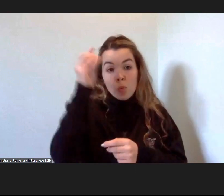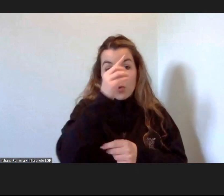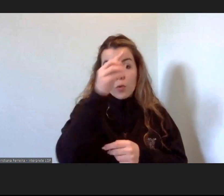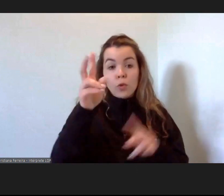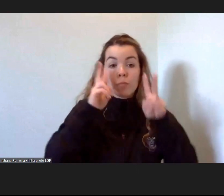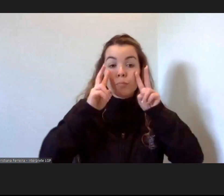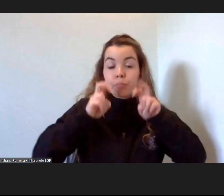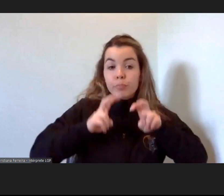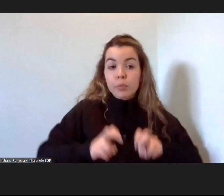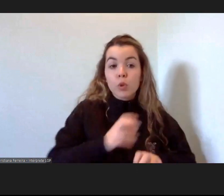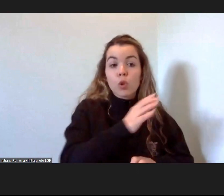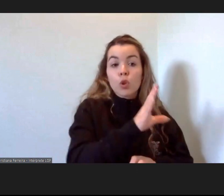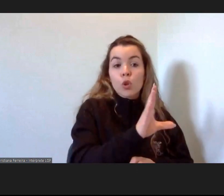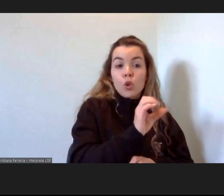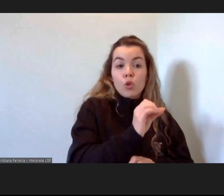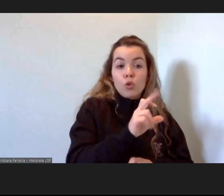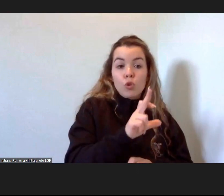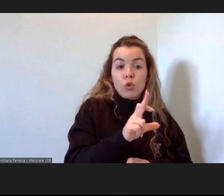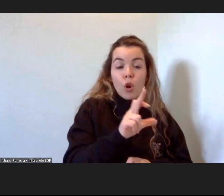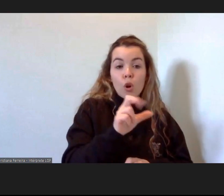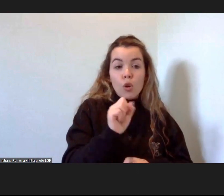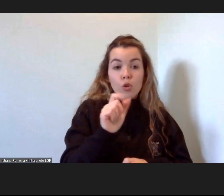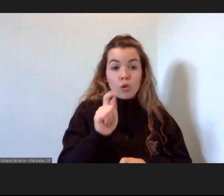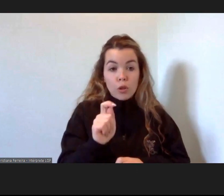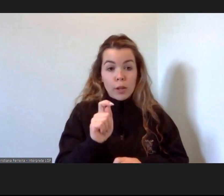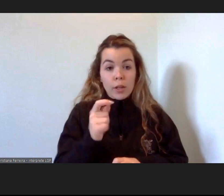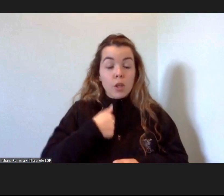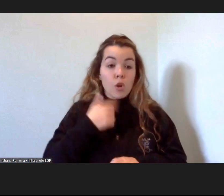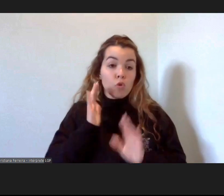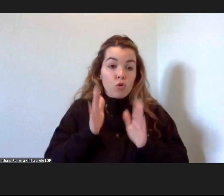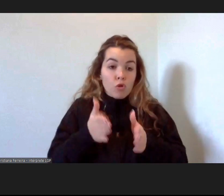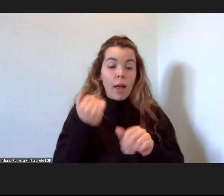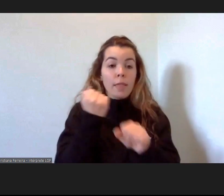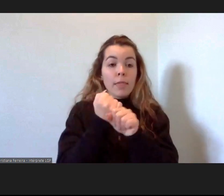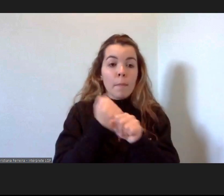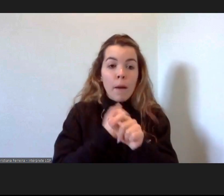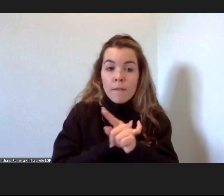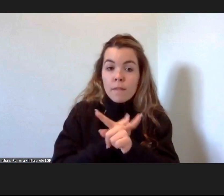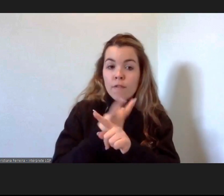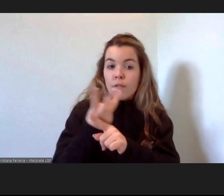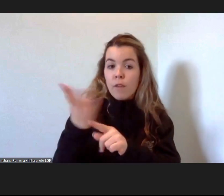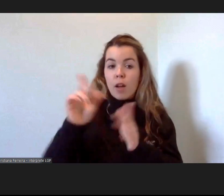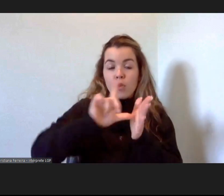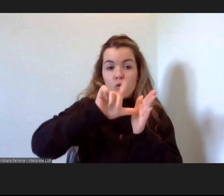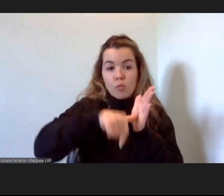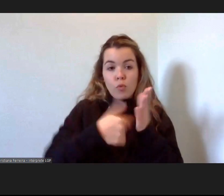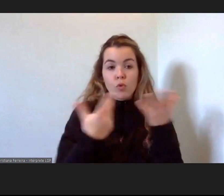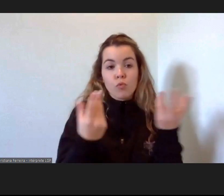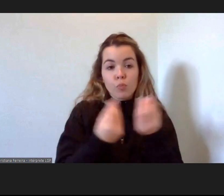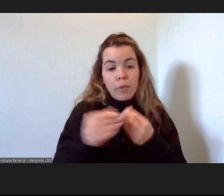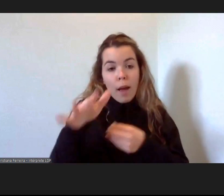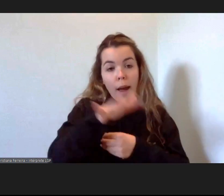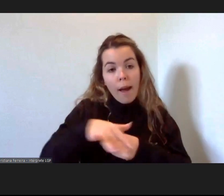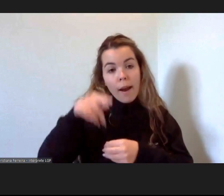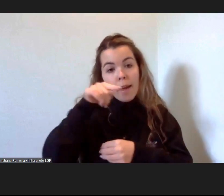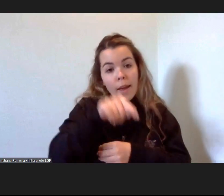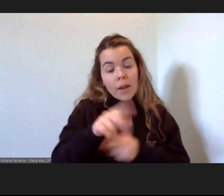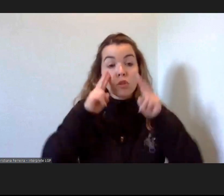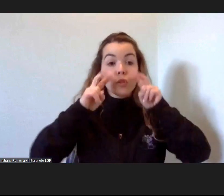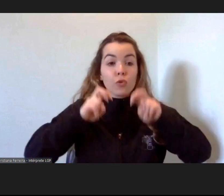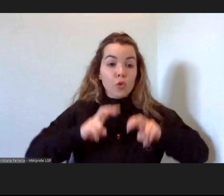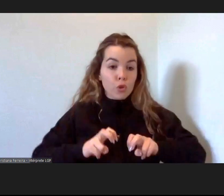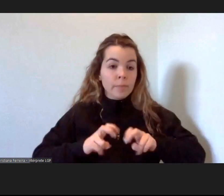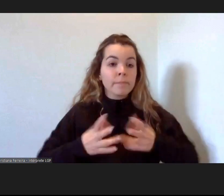investigador Jorge Malheiros, com quem já tive o prazer de trabalhar em vários projetos nesta área da investigação,